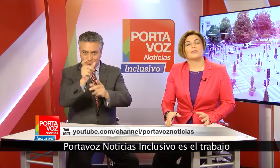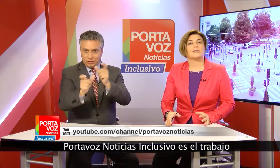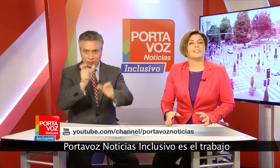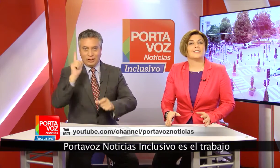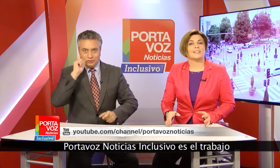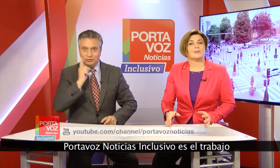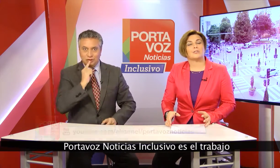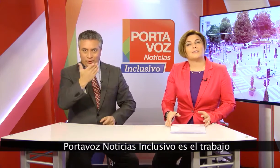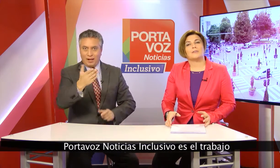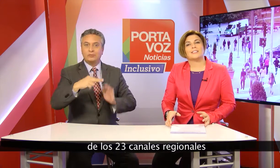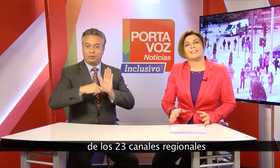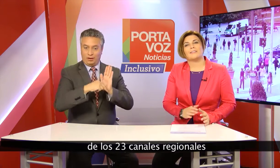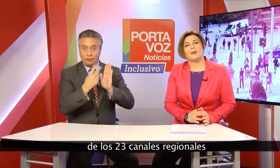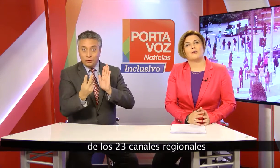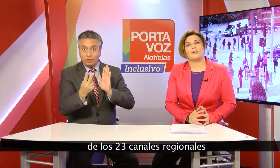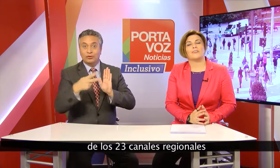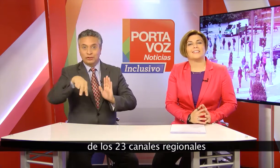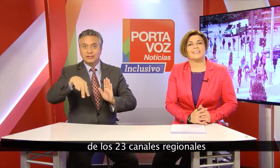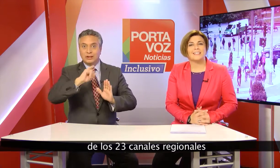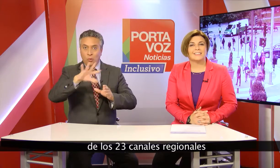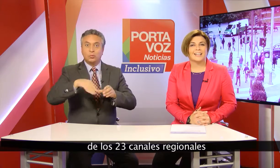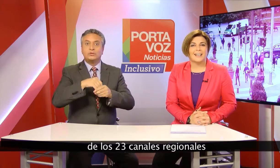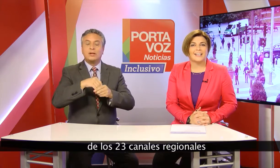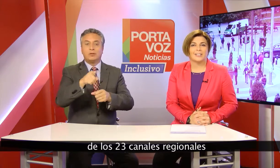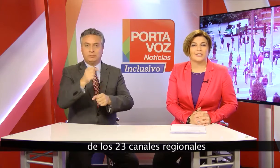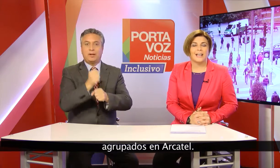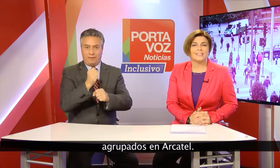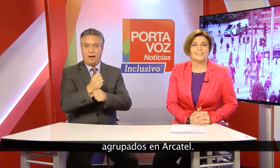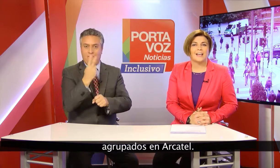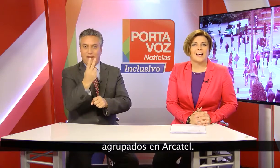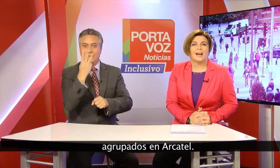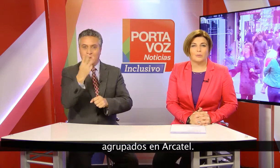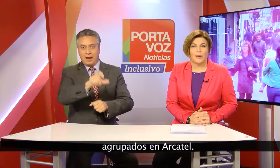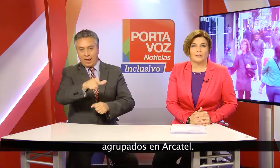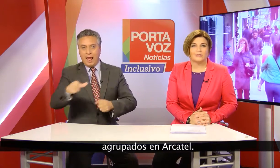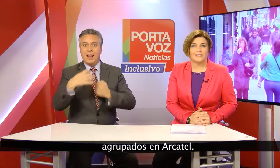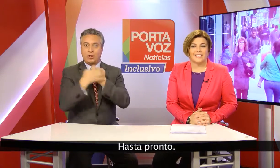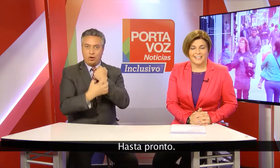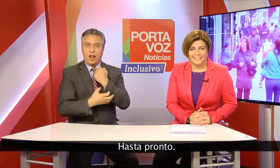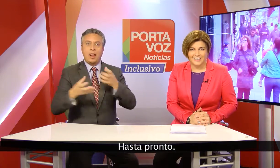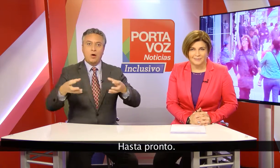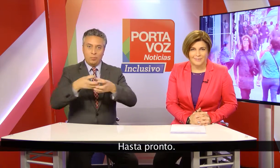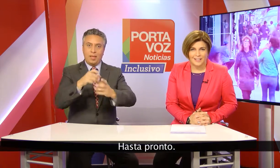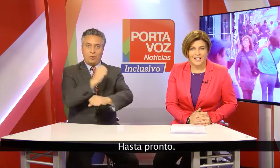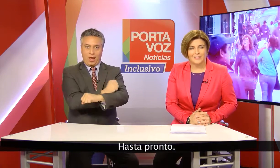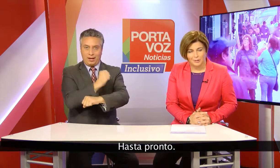Noticias Inclusivo es el trabajo de los 23 canales regionales agrupados en Arcatel. Hasta pronto.